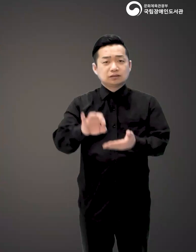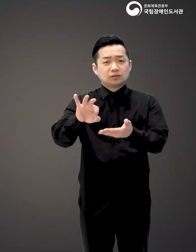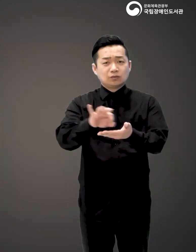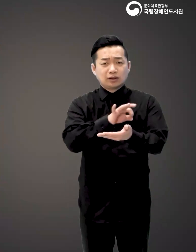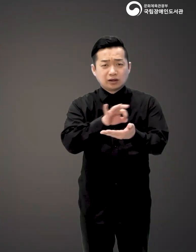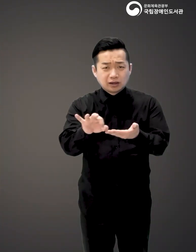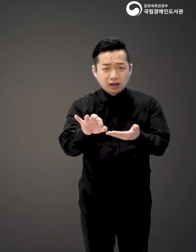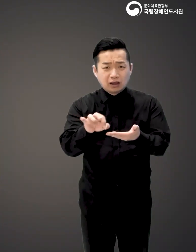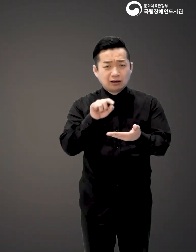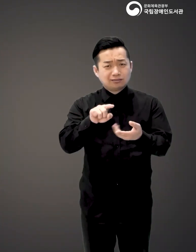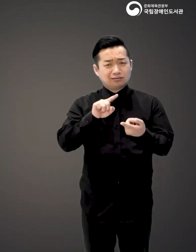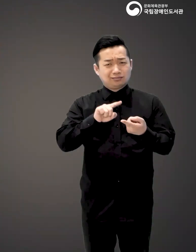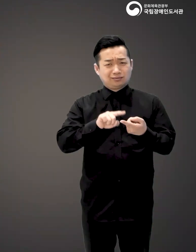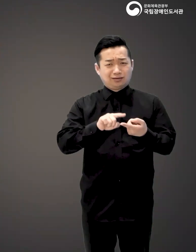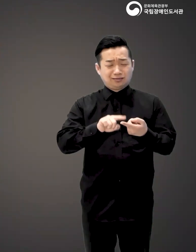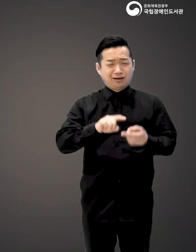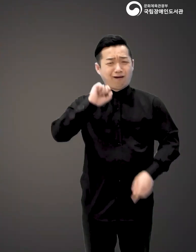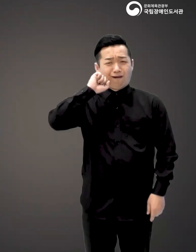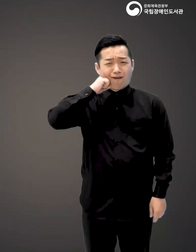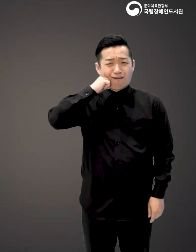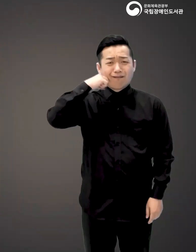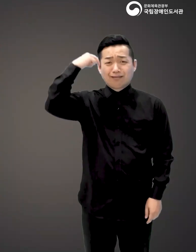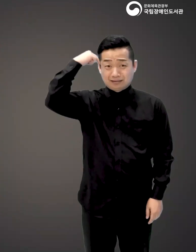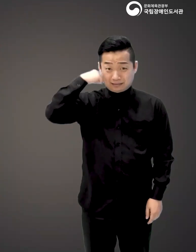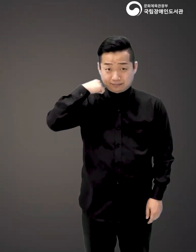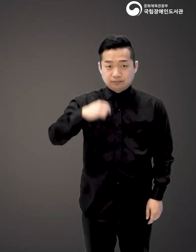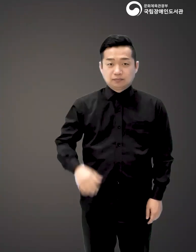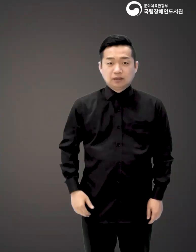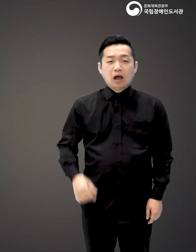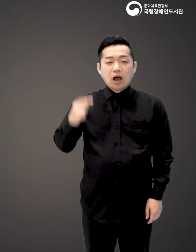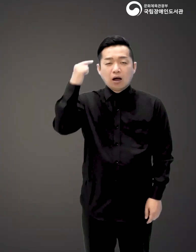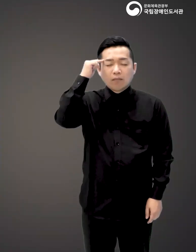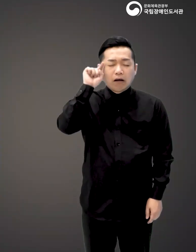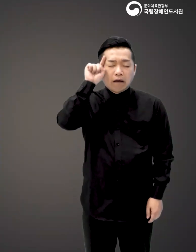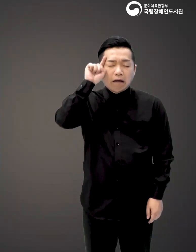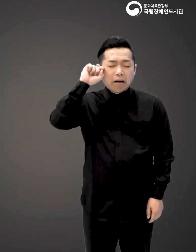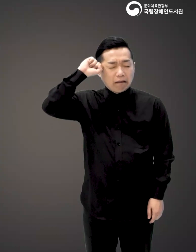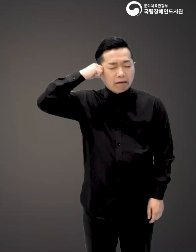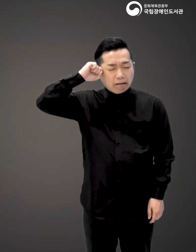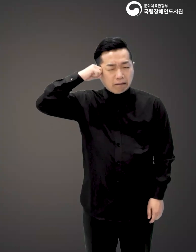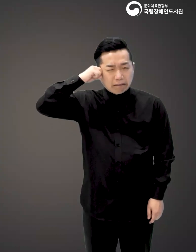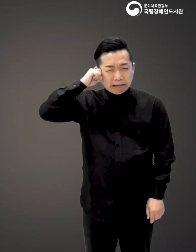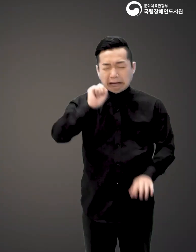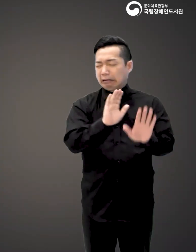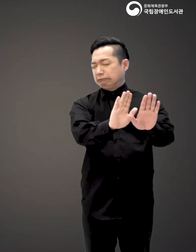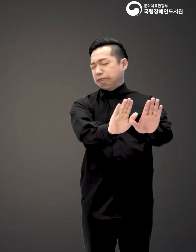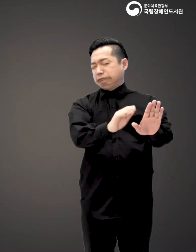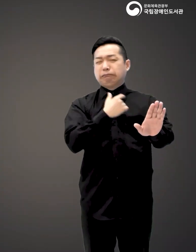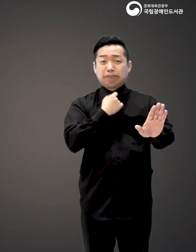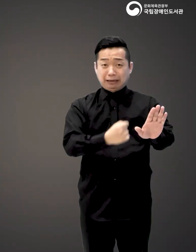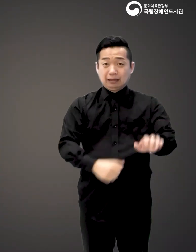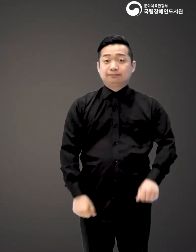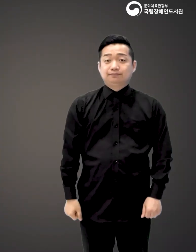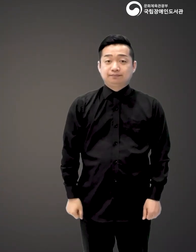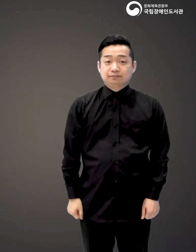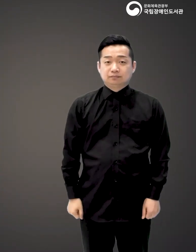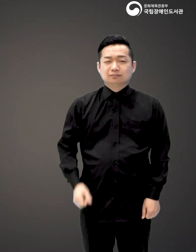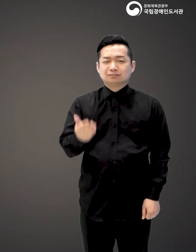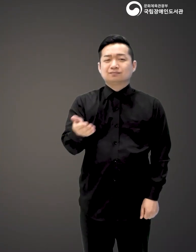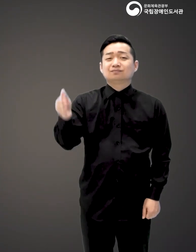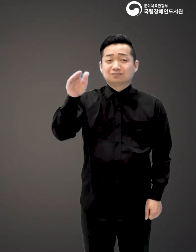회계라는 말은 왠지 어렵고 멀게 느껴집니다. 머리가 측근한 것이 그저 피하고만 싶은데요.